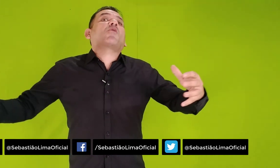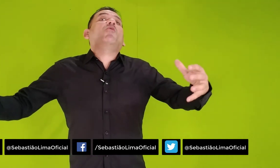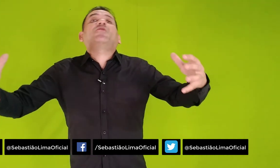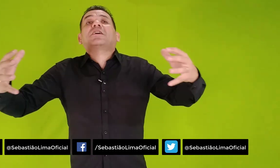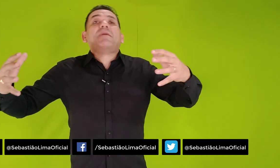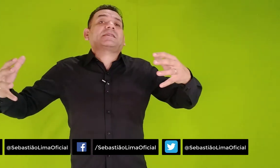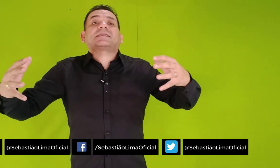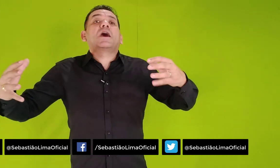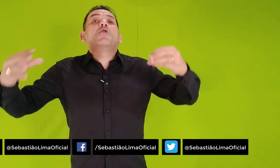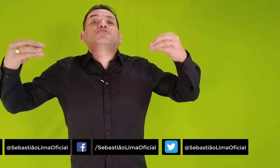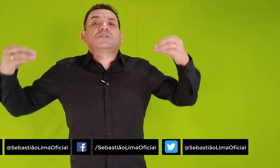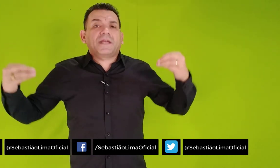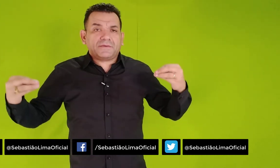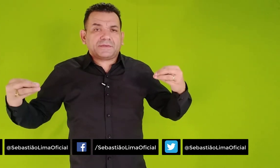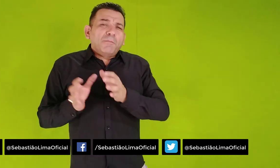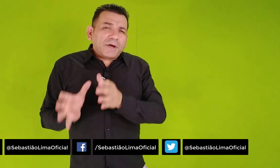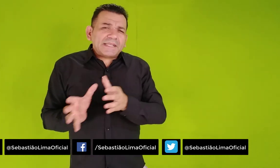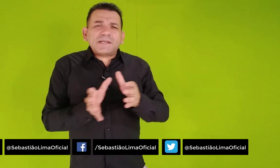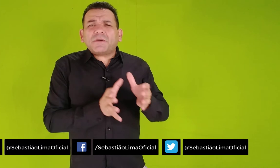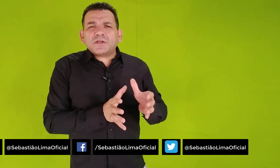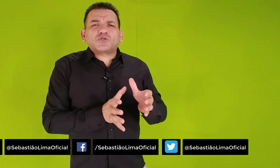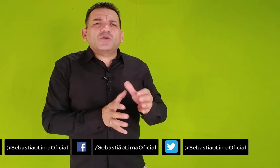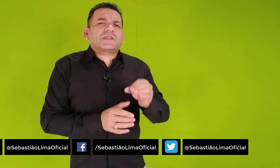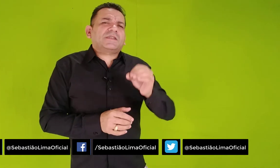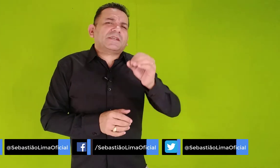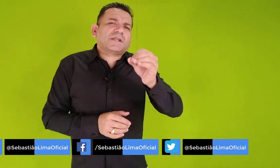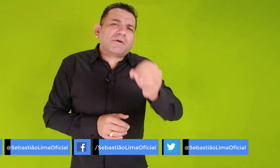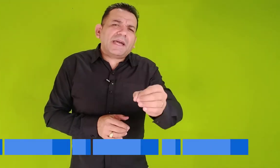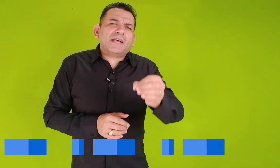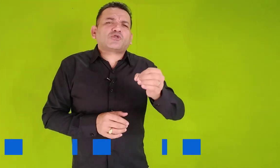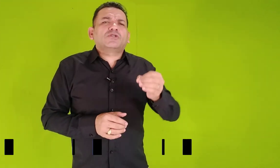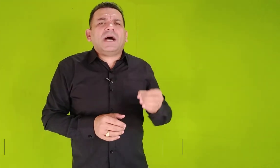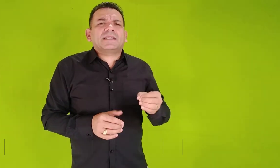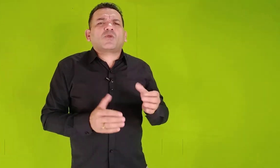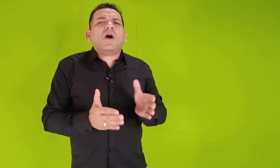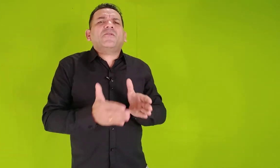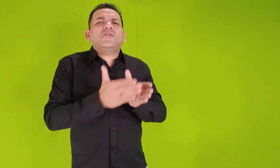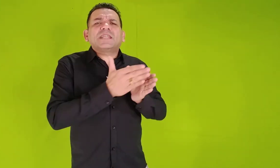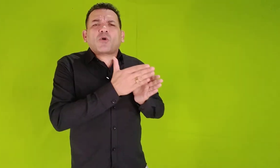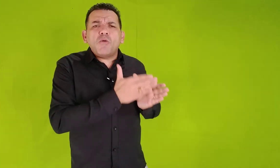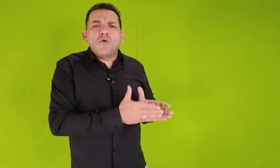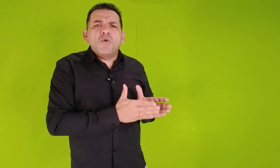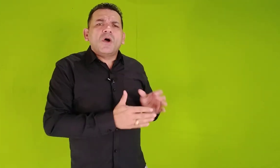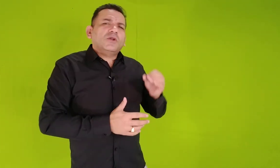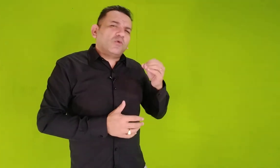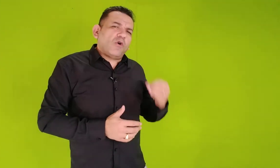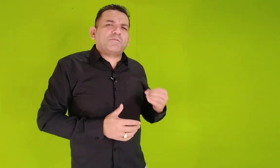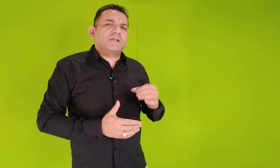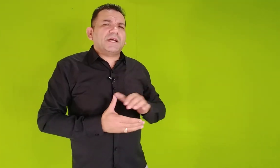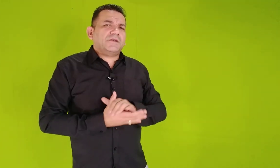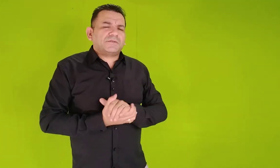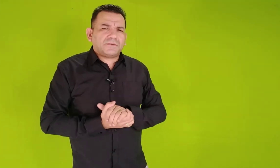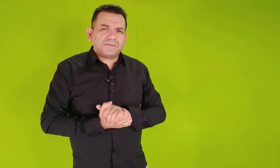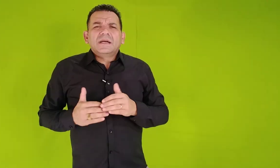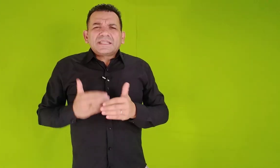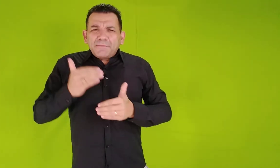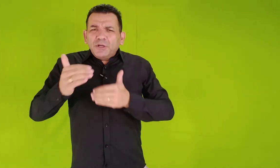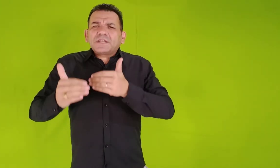confirmação de Deus. Porque são questões que já estão relacionadas com a vida comum do corpo de Cristo. Tem muitas